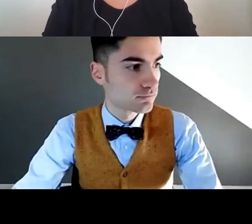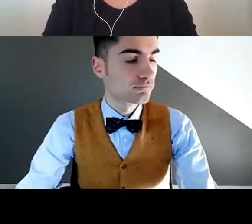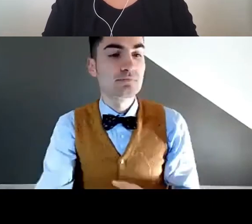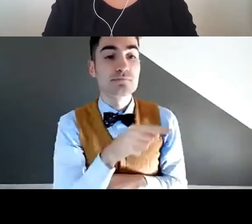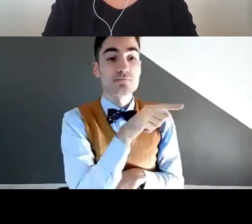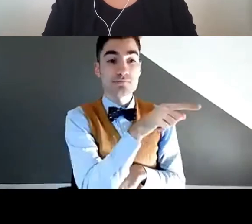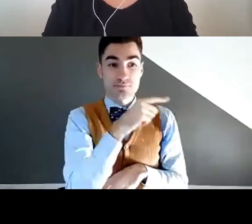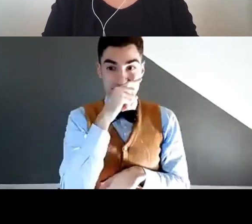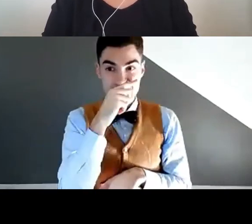la foto.